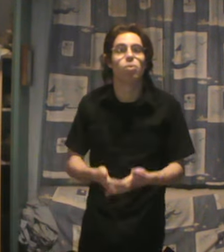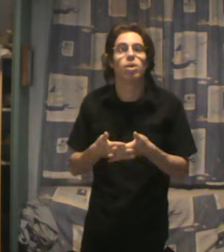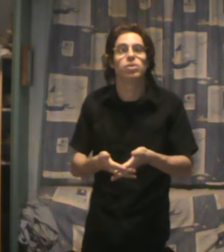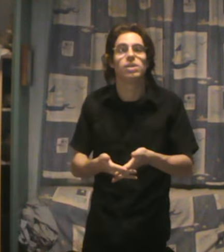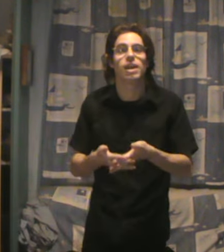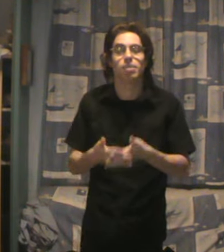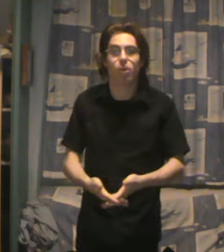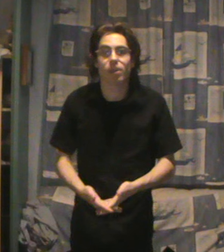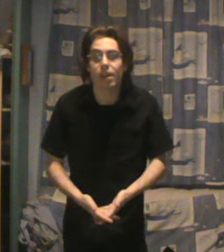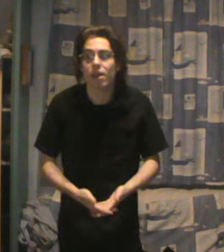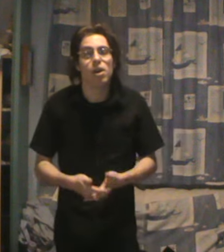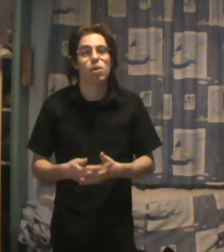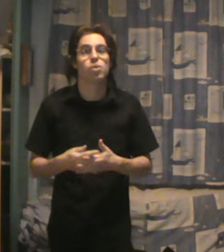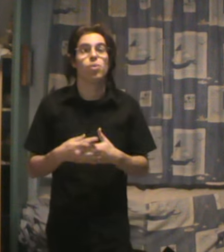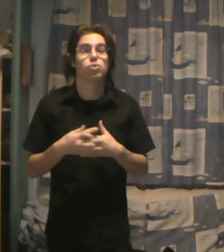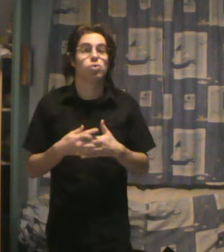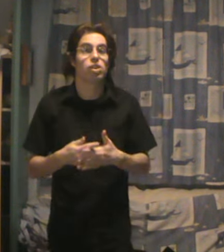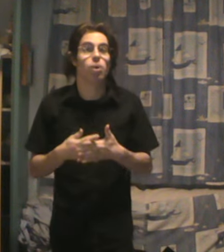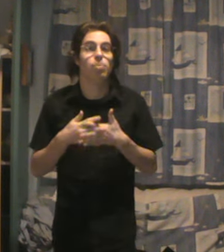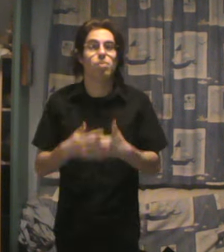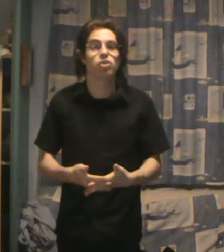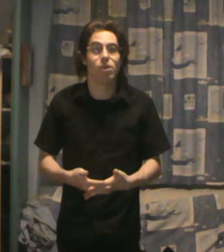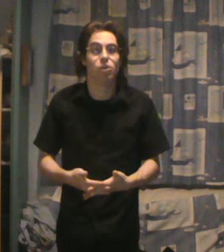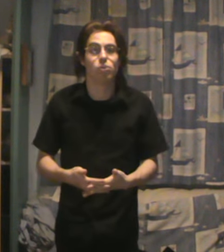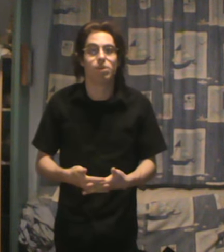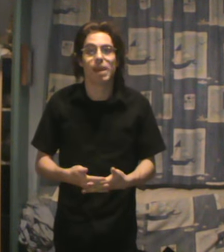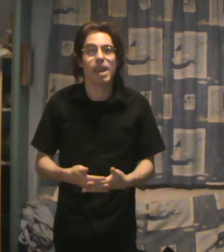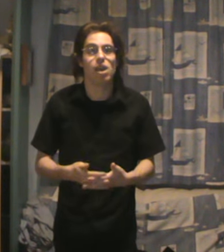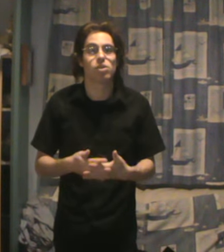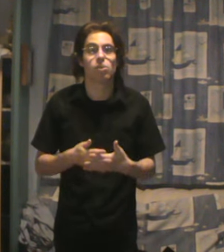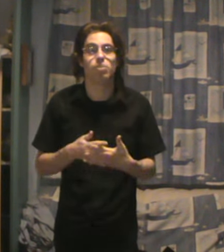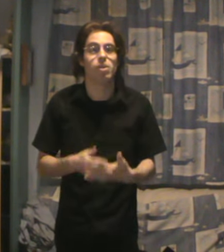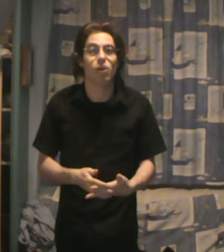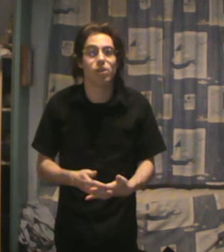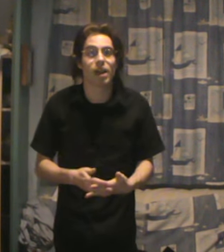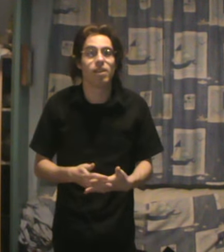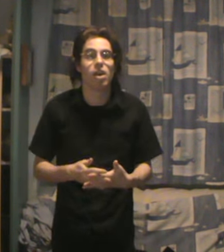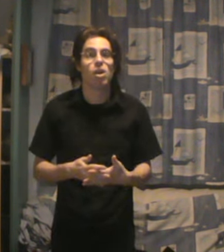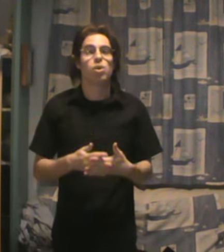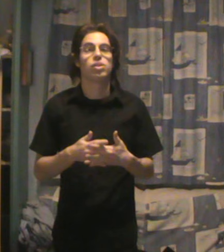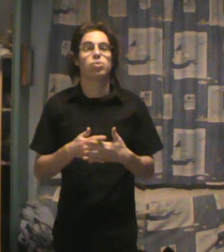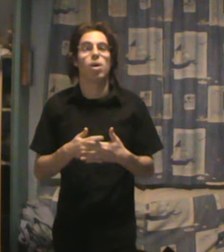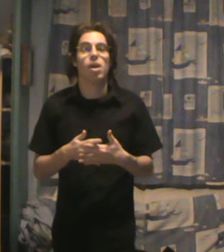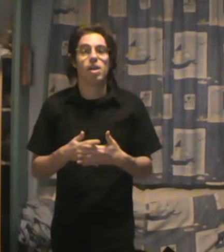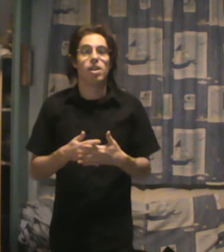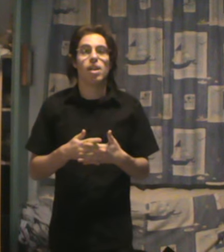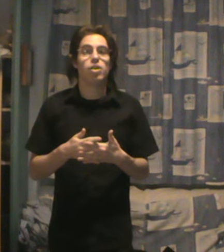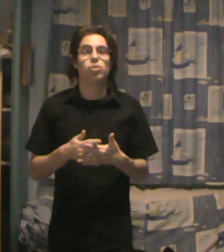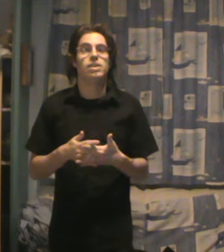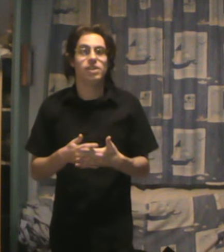progrès social a été portée, que ce soit les premières semaines de congés payés, ce soit les premières retraites, ce soit la journée de